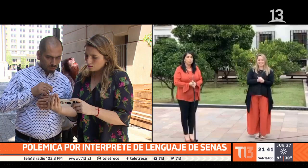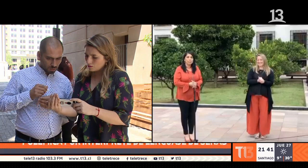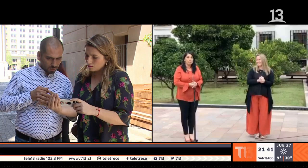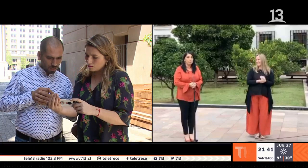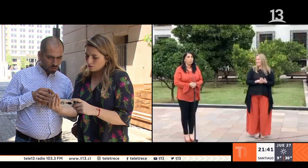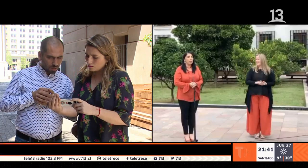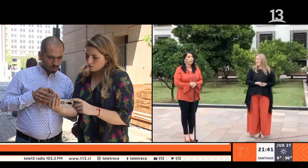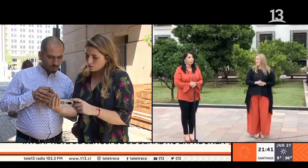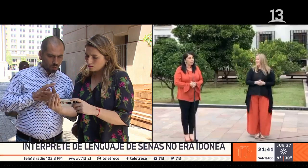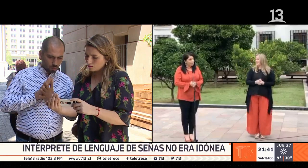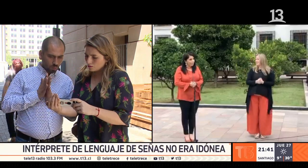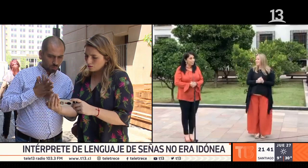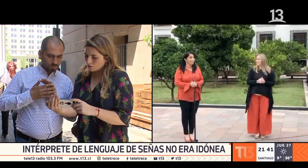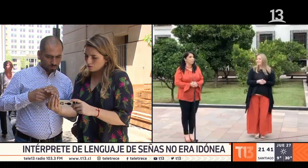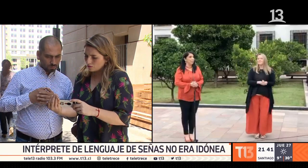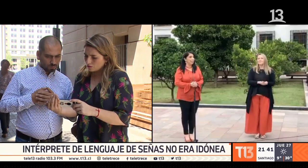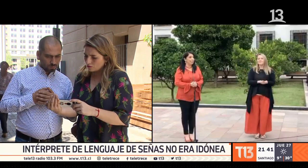Nuevo Chile, todos,